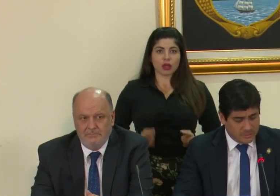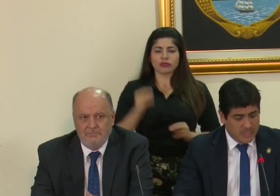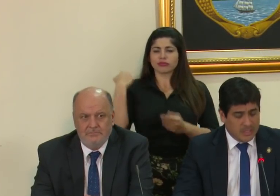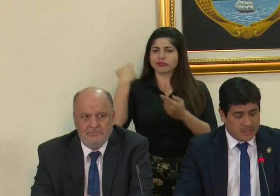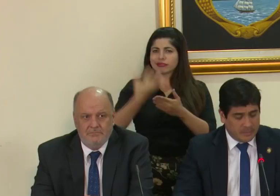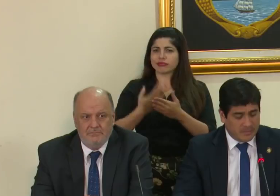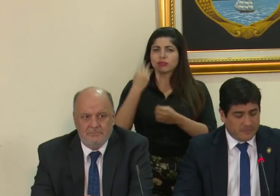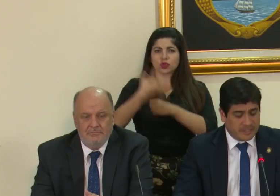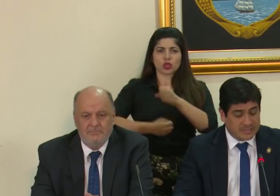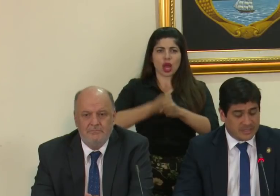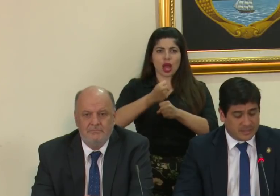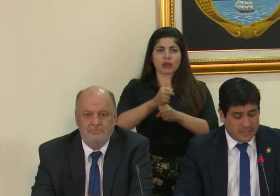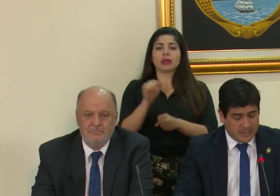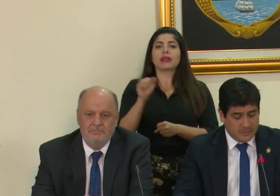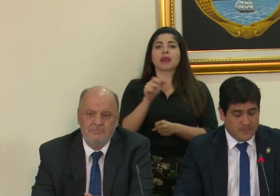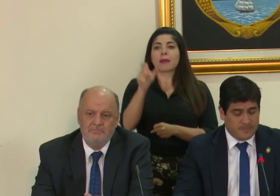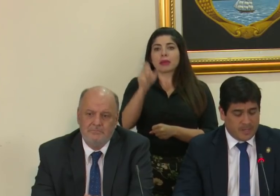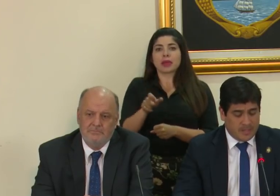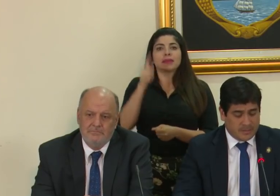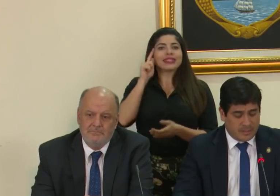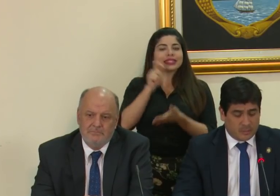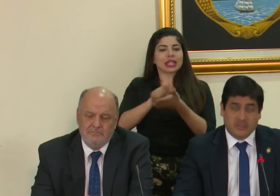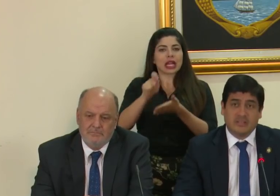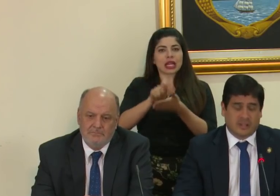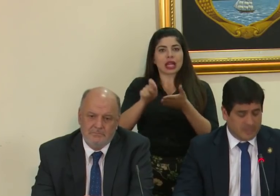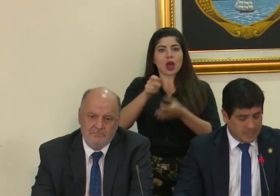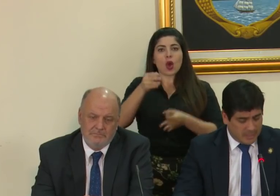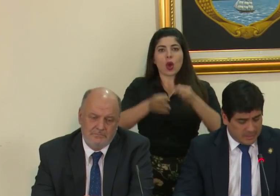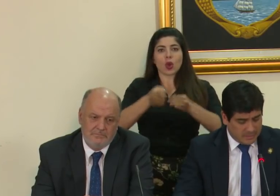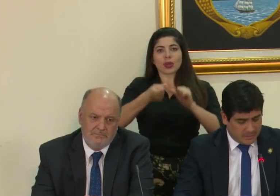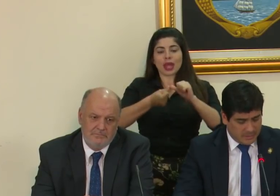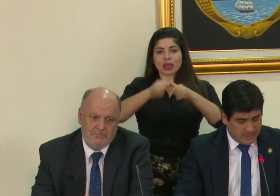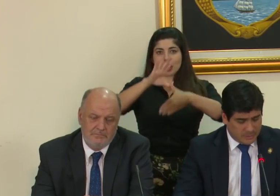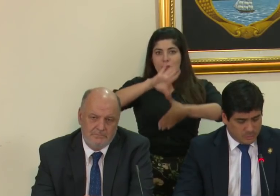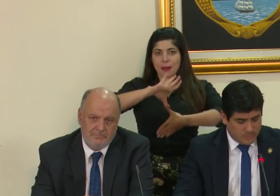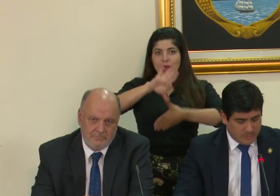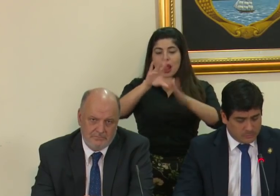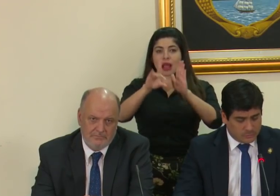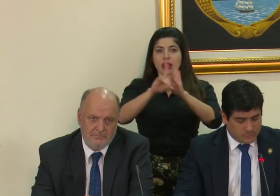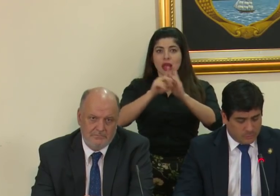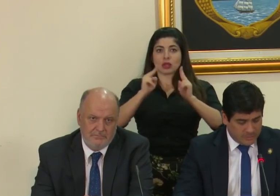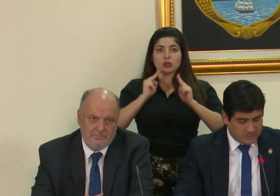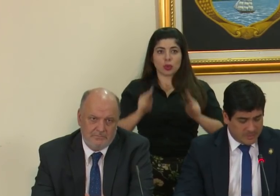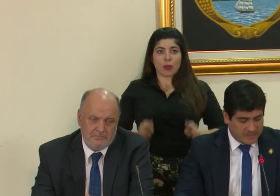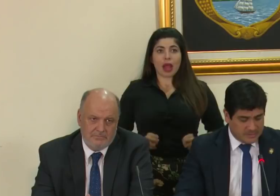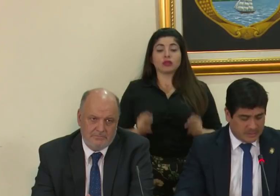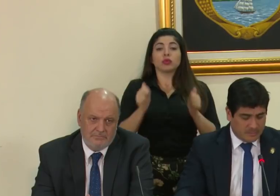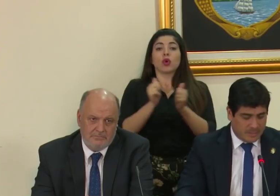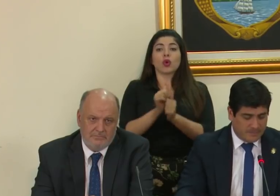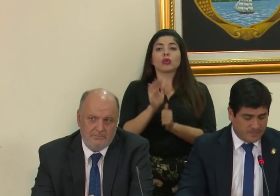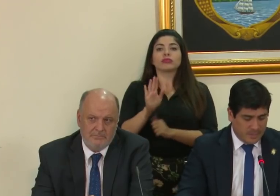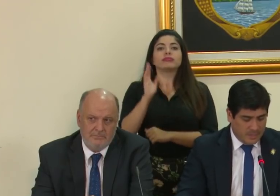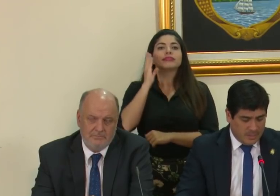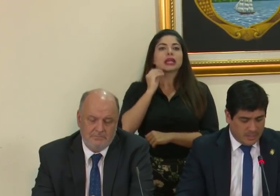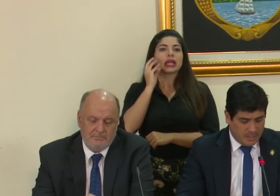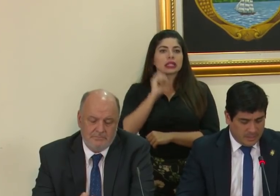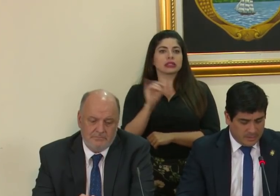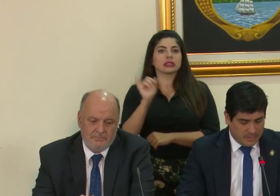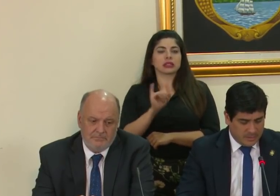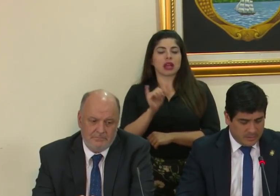muchos años y también fuera secretario de la Corte Interamericana de Derechos Humanos, con experiencia también